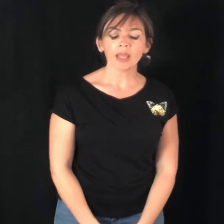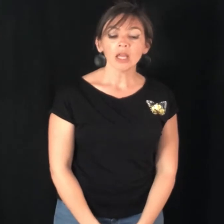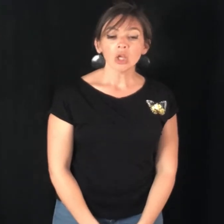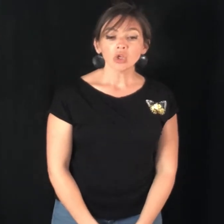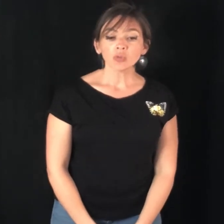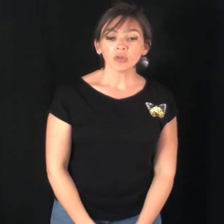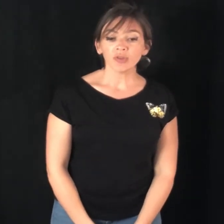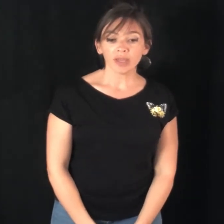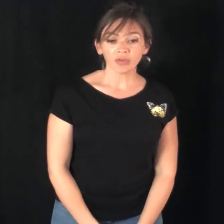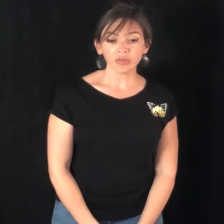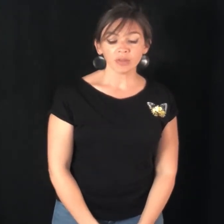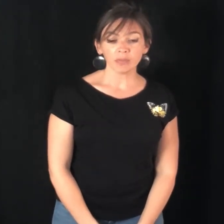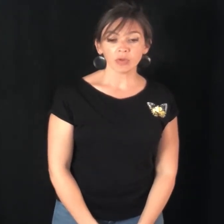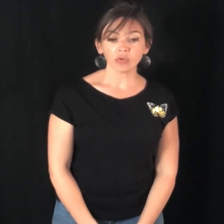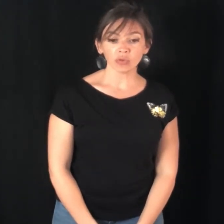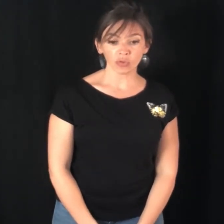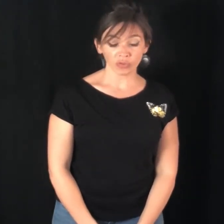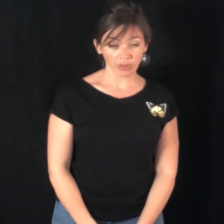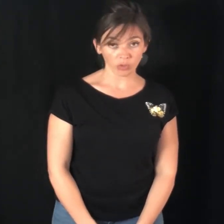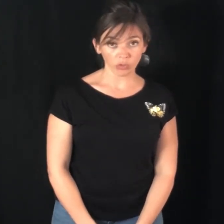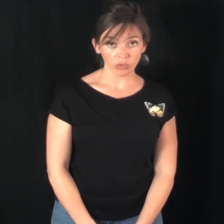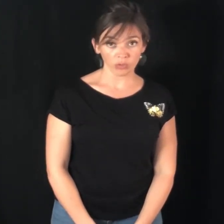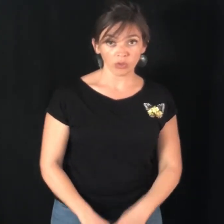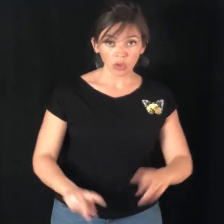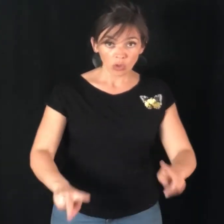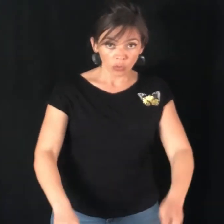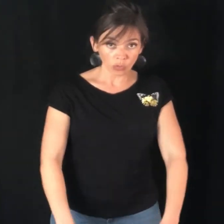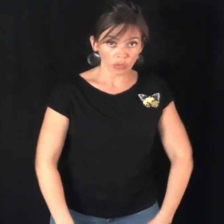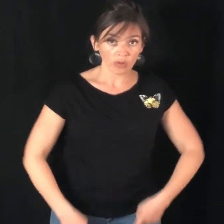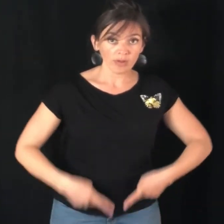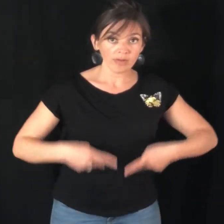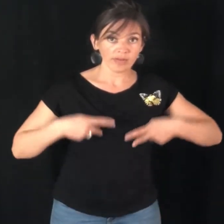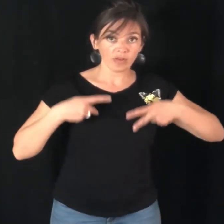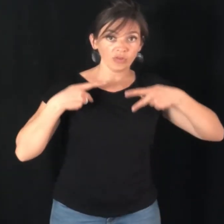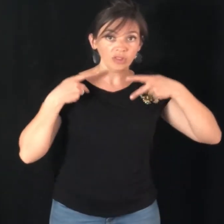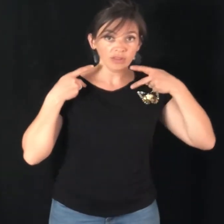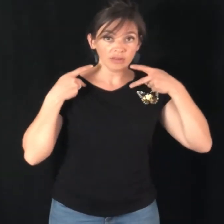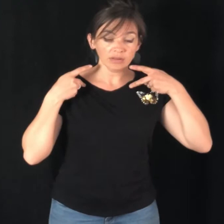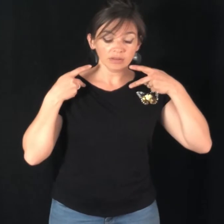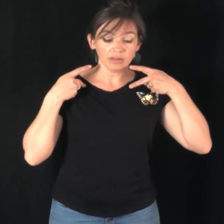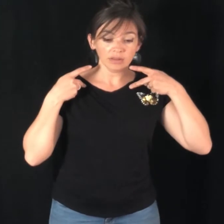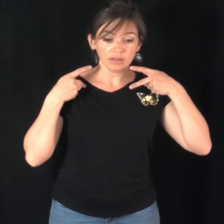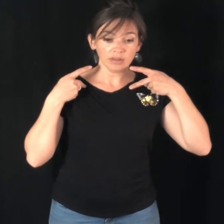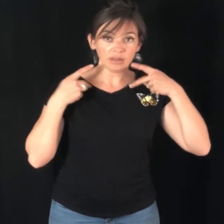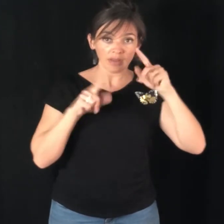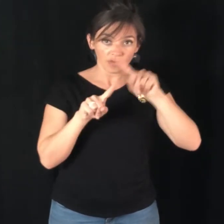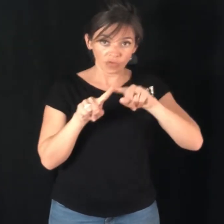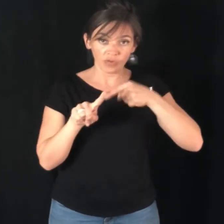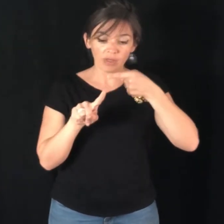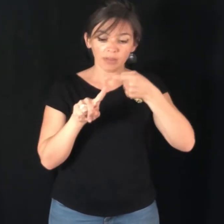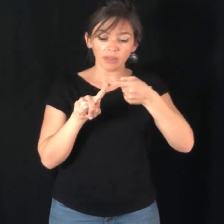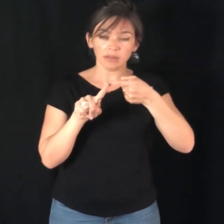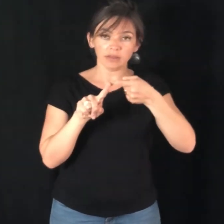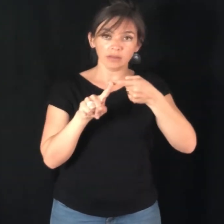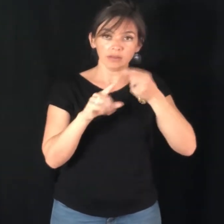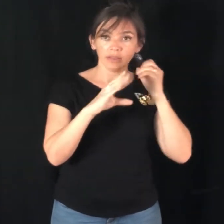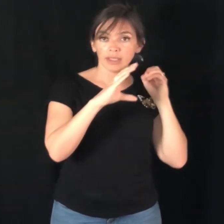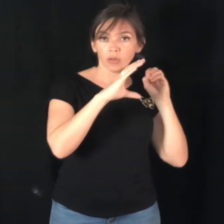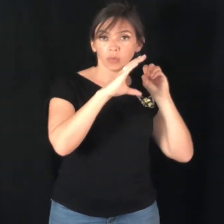Je peux te faire un film sur son vécu. Donc sa vie. Film. Et on